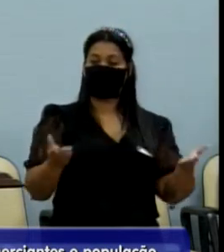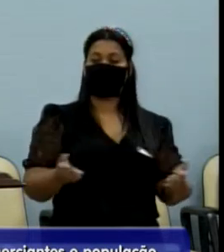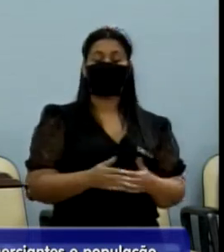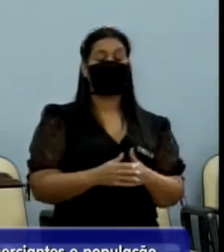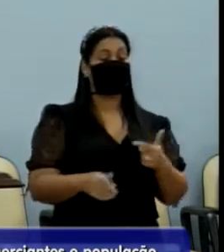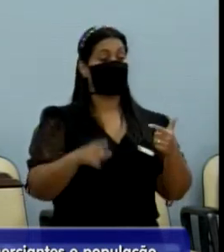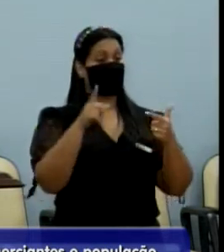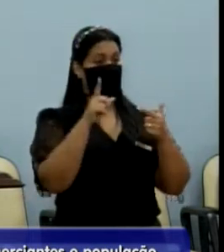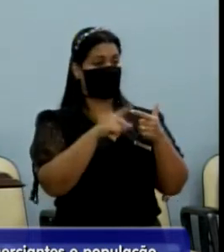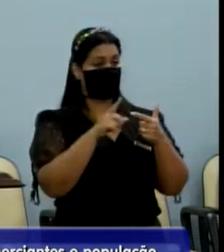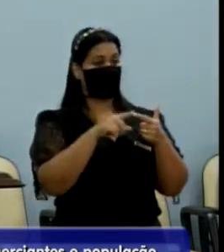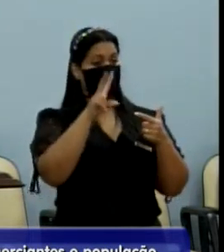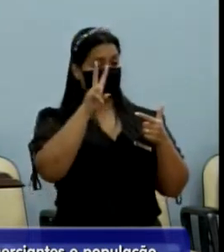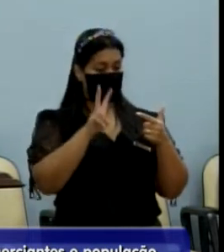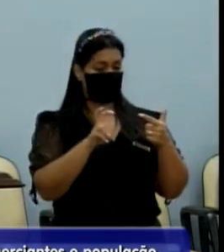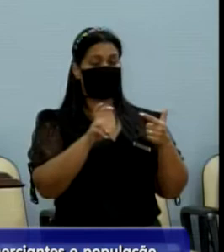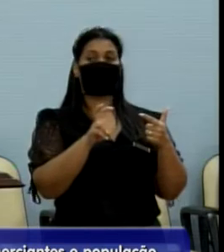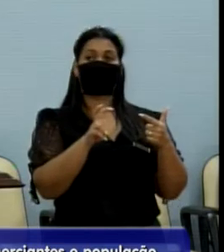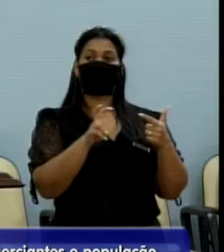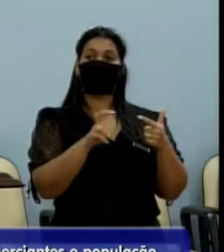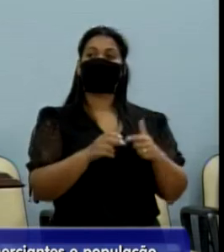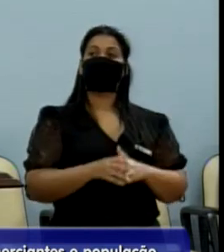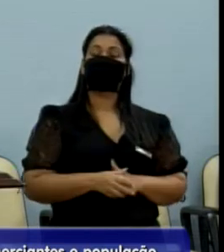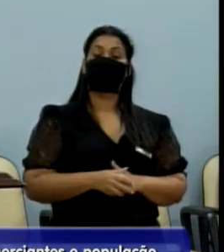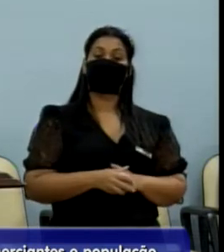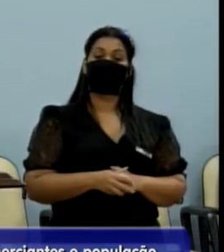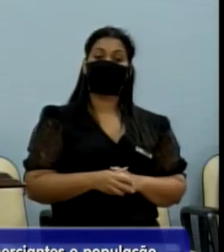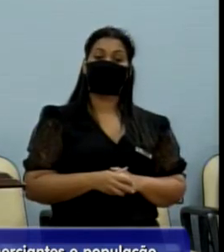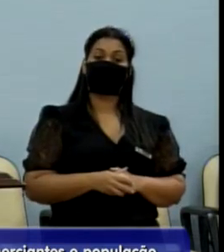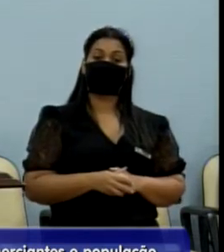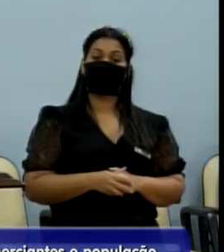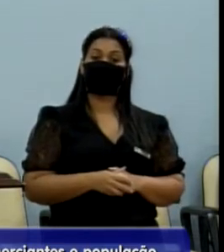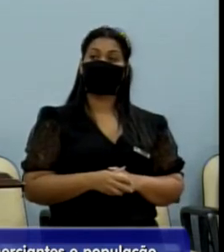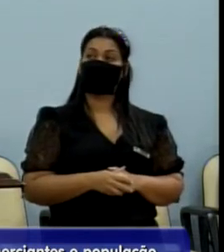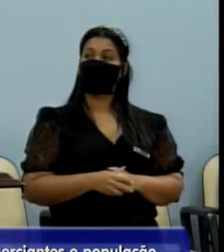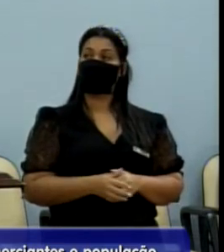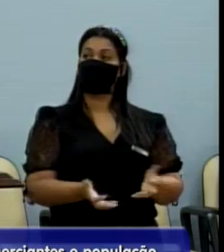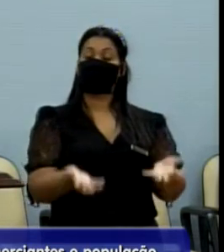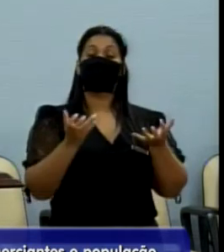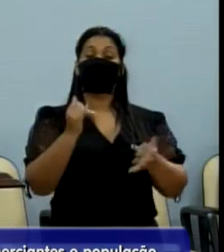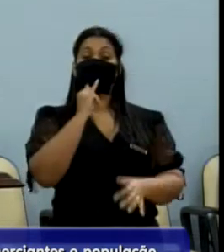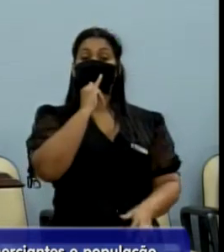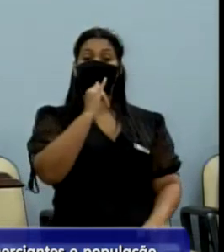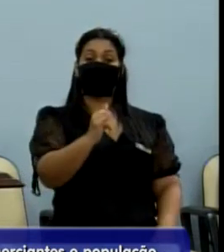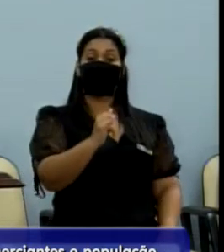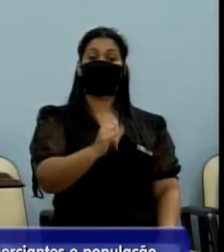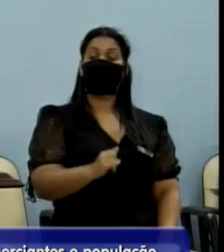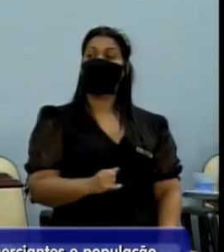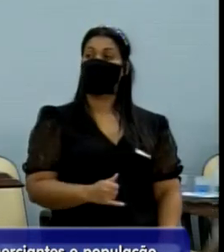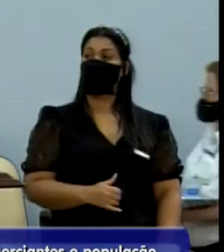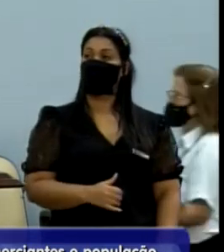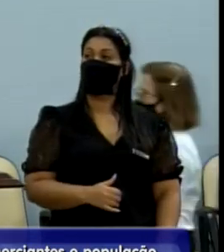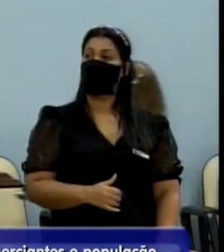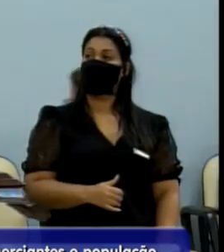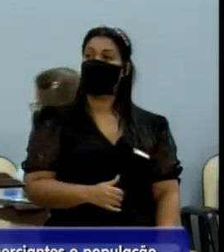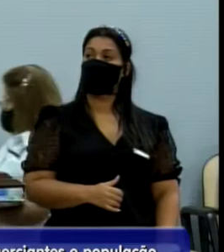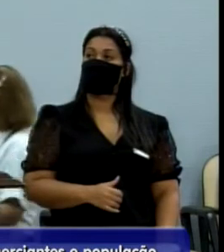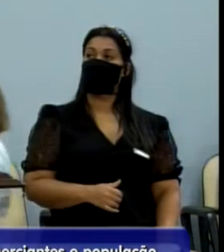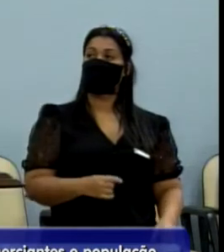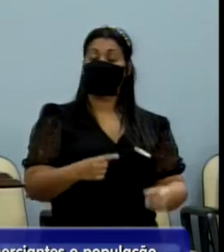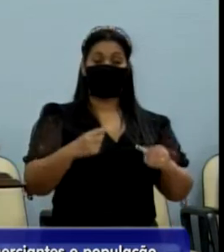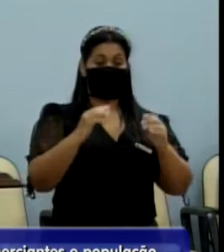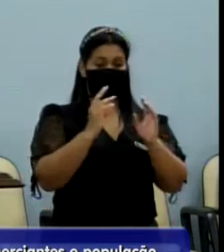é um assunto. Outro assunto, eu queria dizer aqui que a